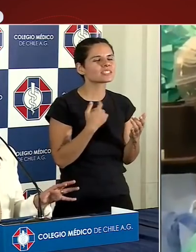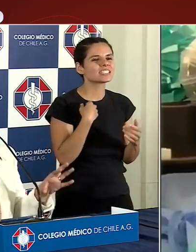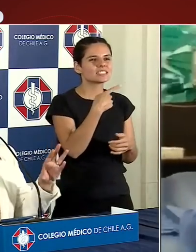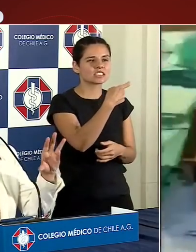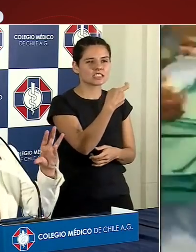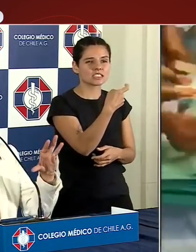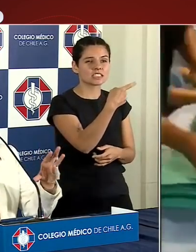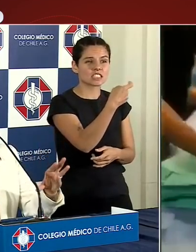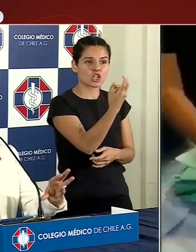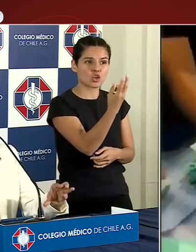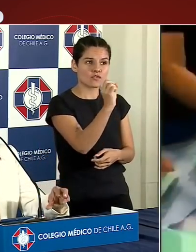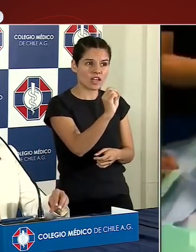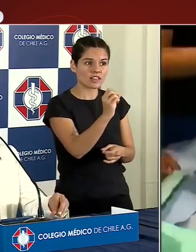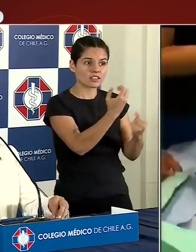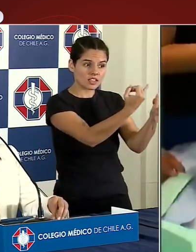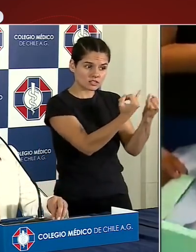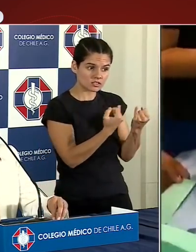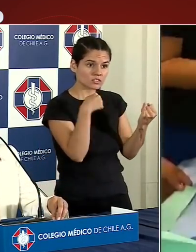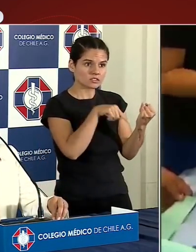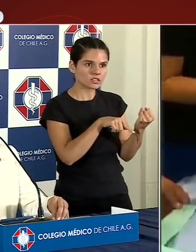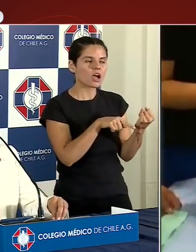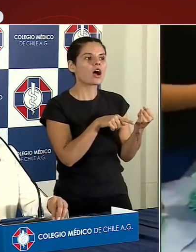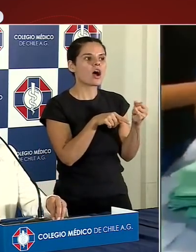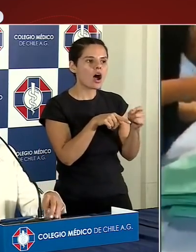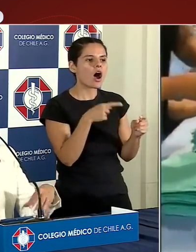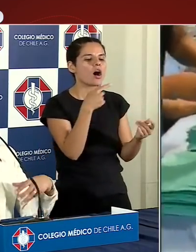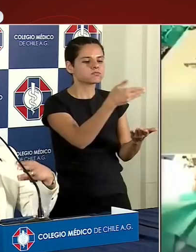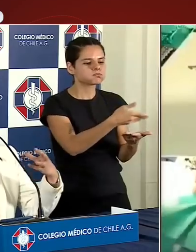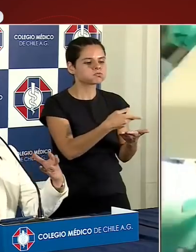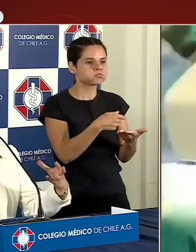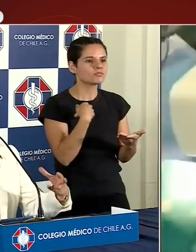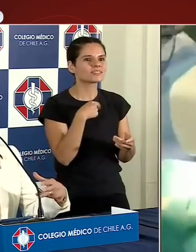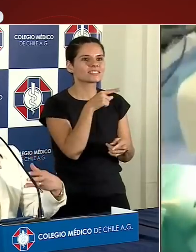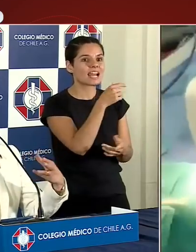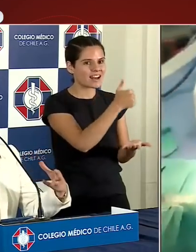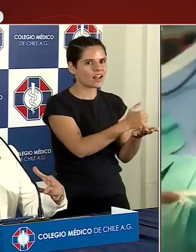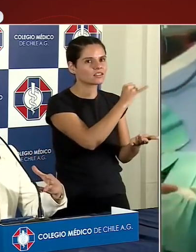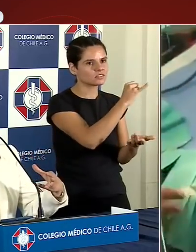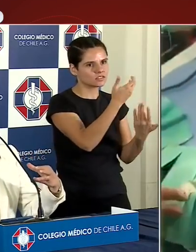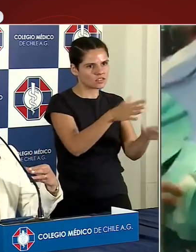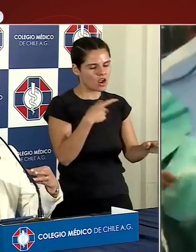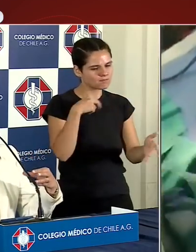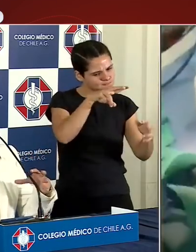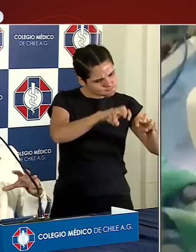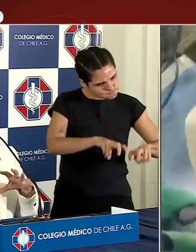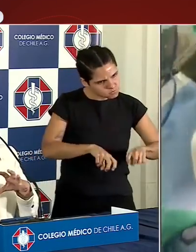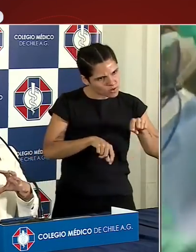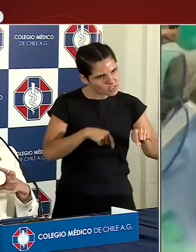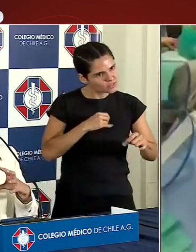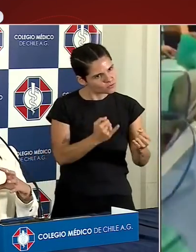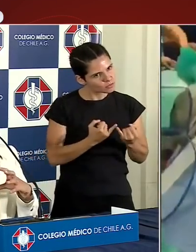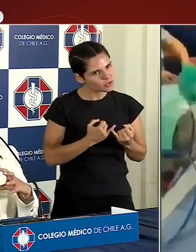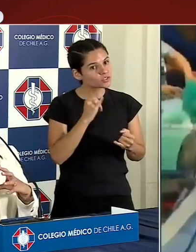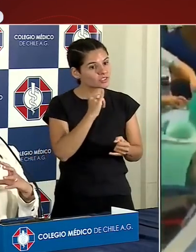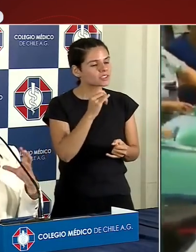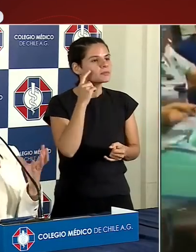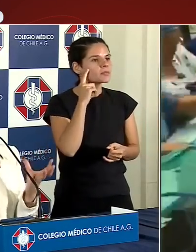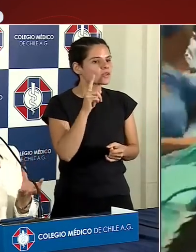datos que ellos sí habían podido investigar más a profundidad donde se mostraba parte de este